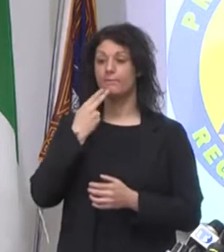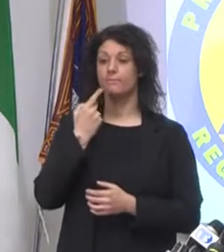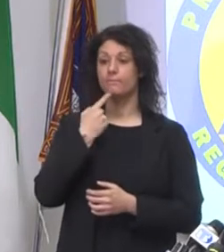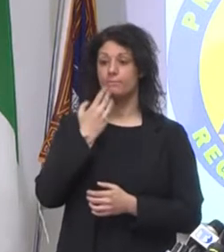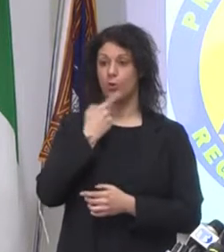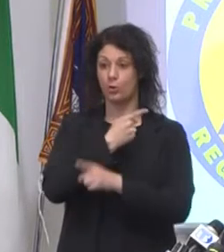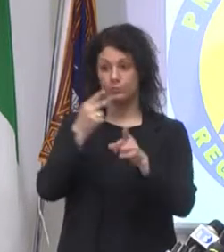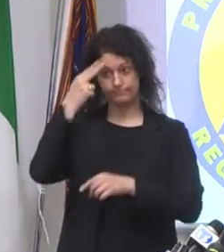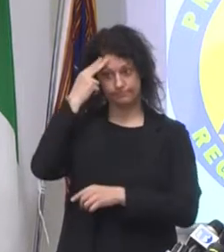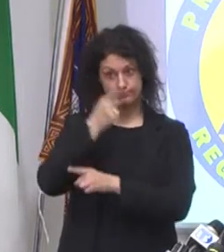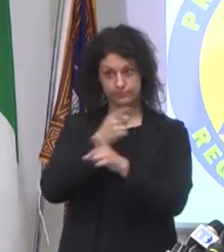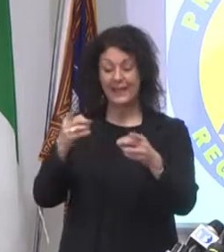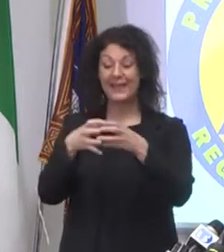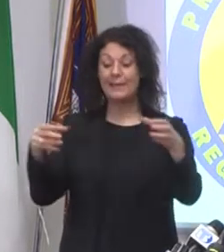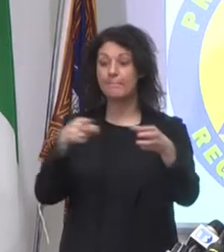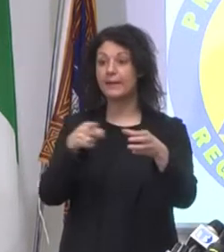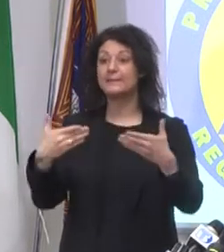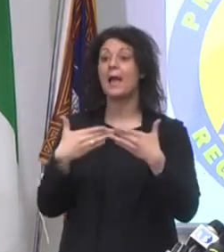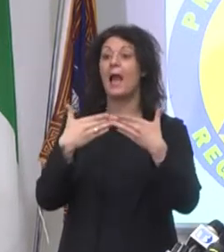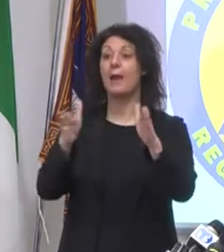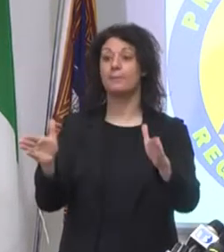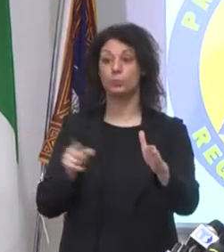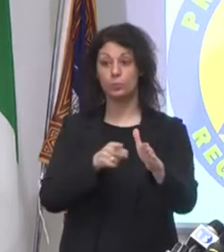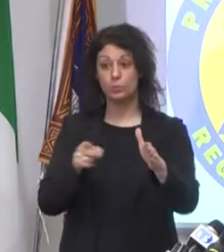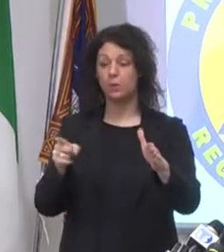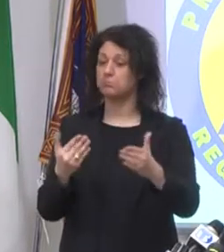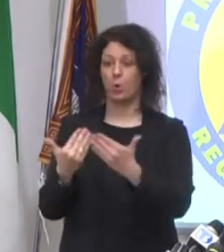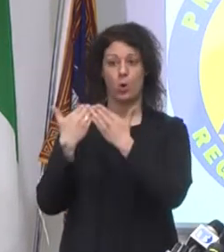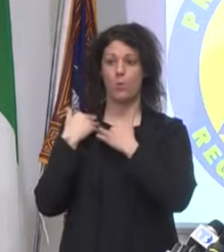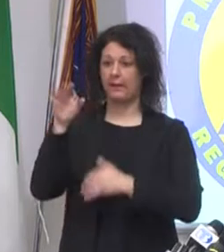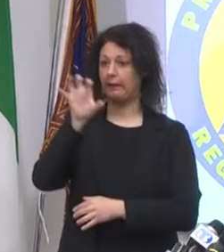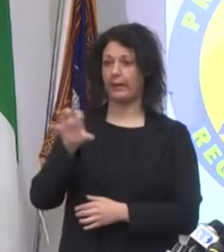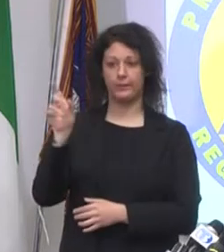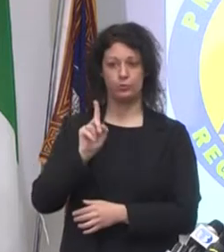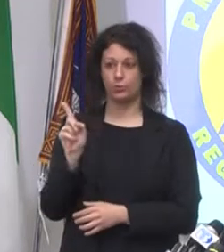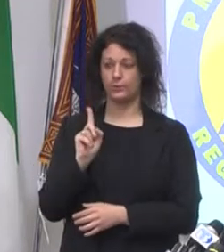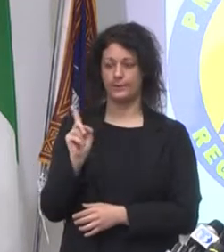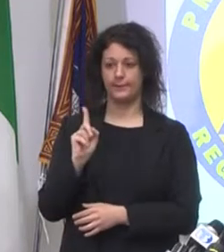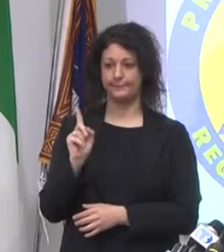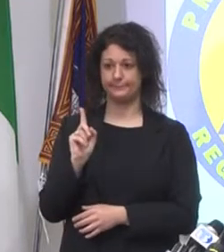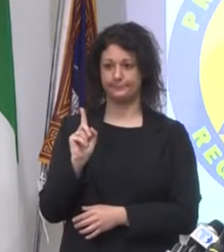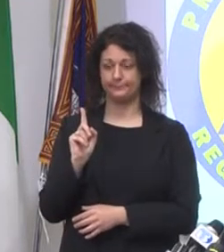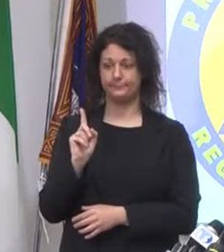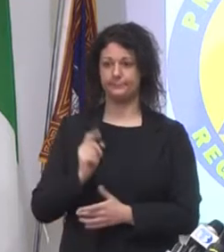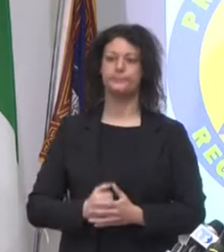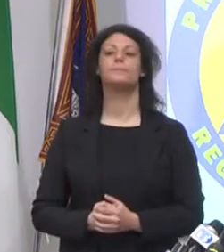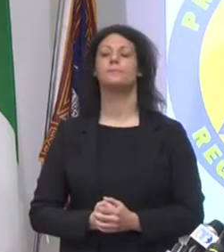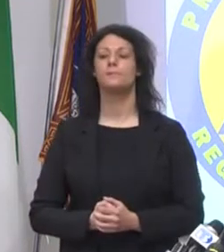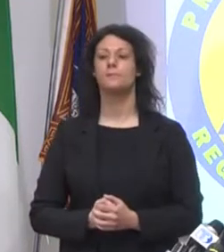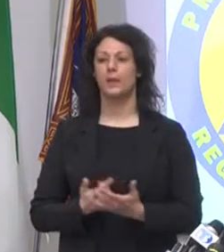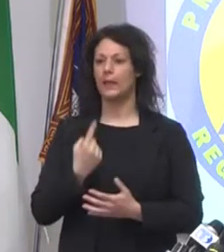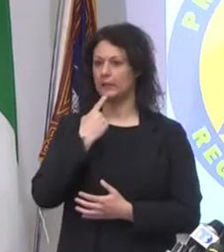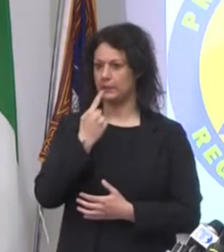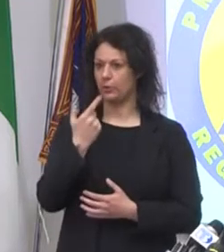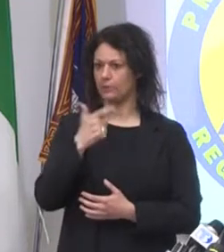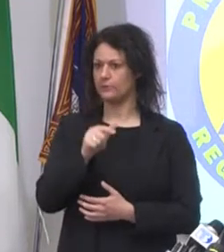alla regione, non è uno scaricabarile, non compete. Lo dico perché è giusto chiarire